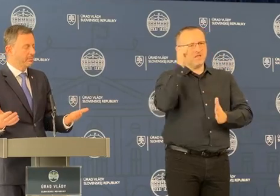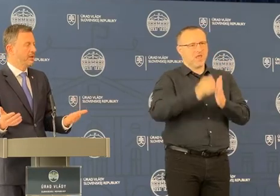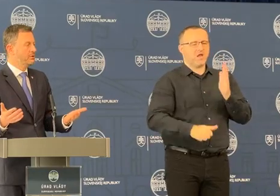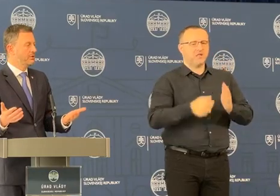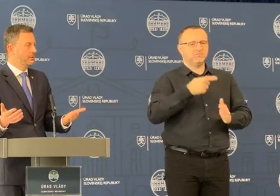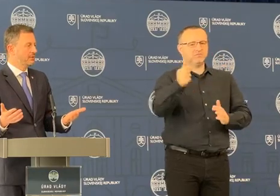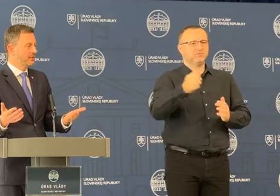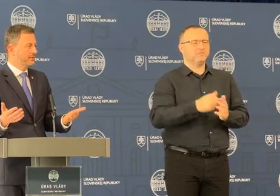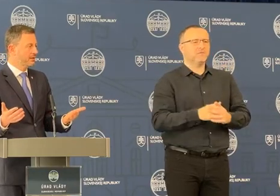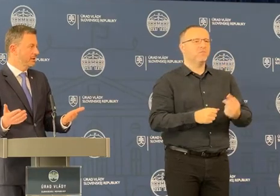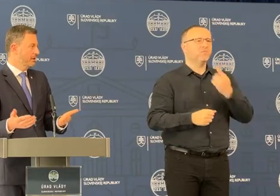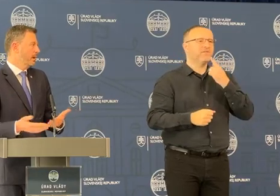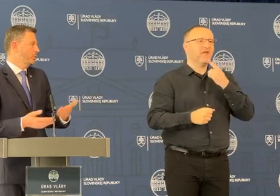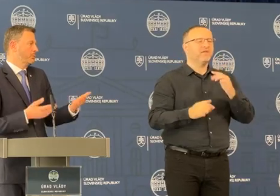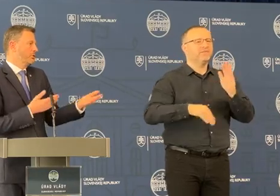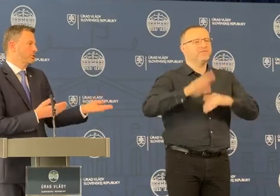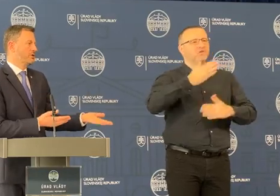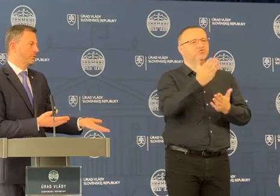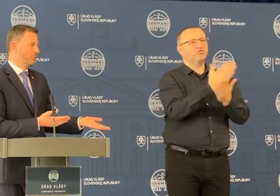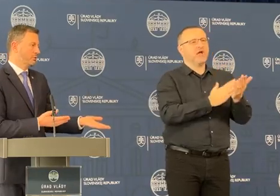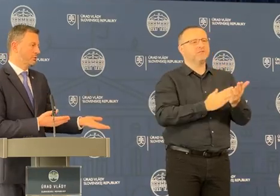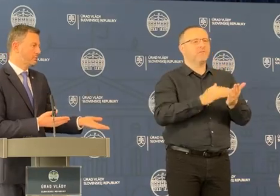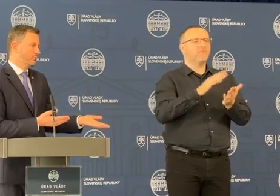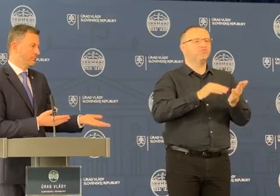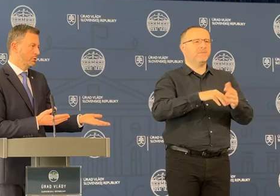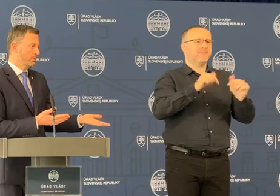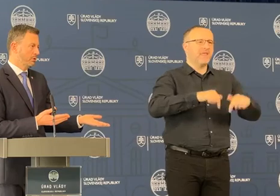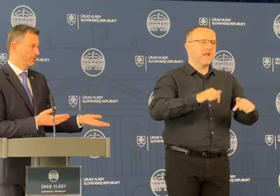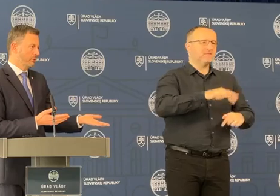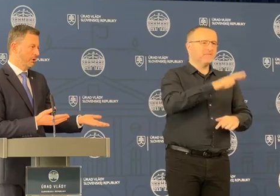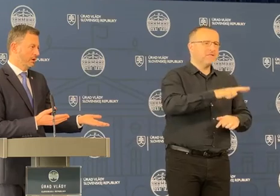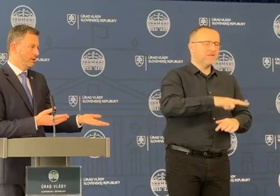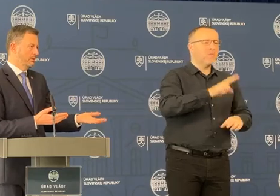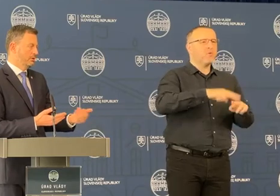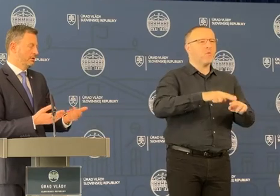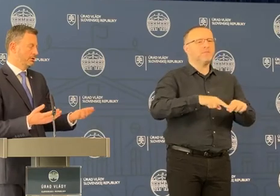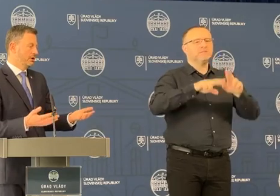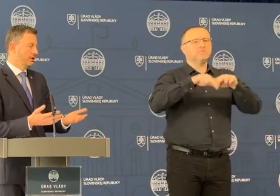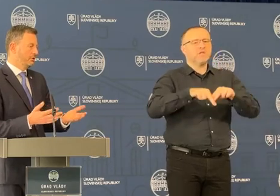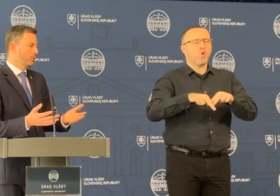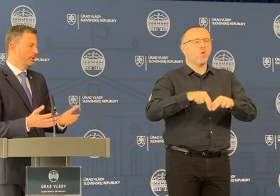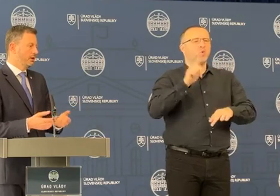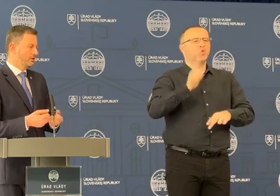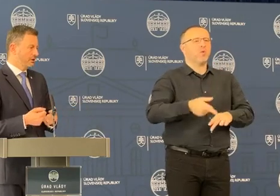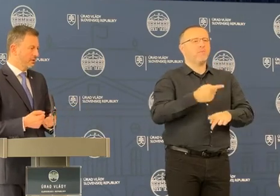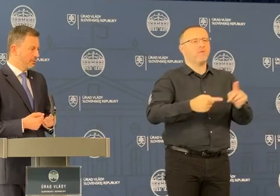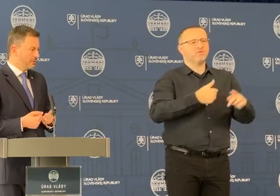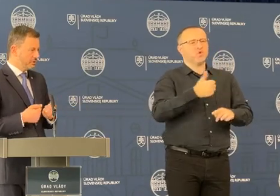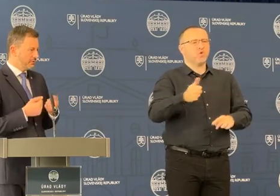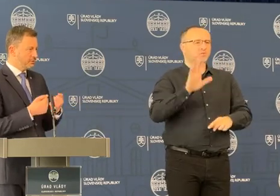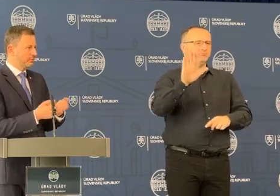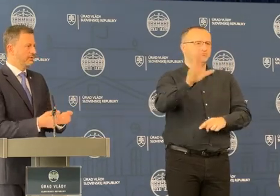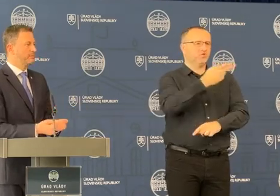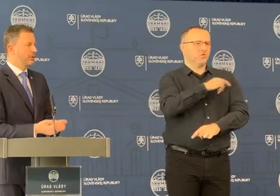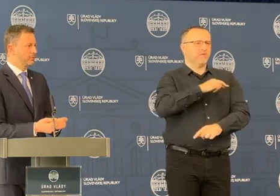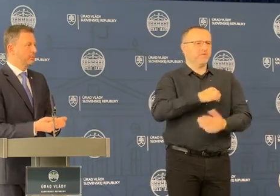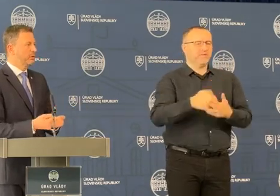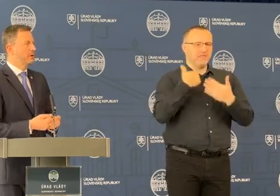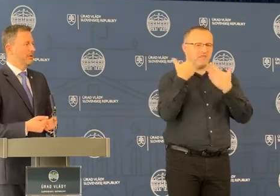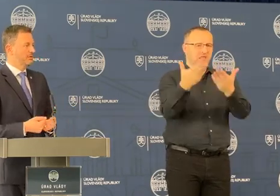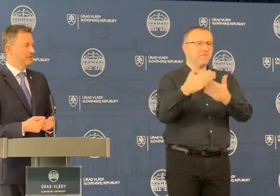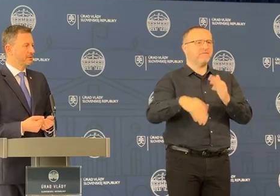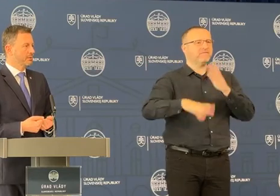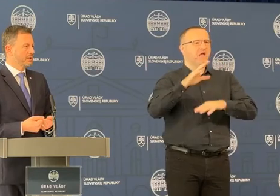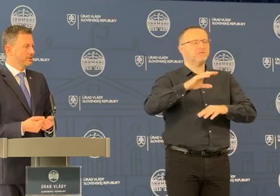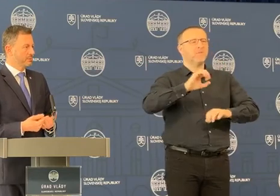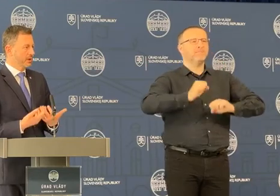najvyššie 3 mesiace a potom menšiu časť použijú v druhej polovici roka. Takže je to úplne najvyšie. Čiže dávame im ešte väčšiu flexibilitu